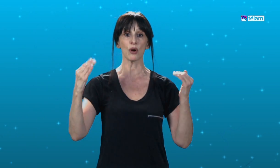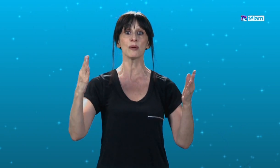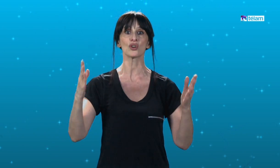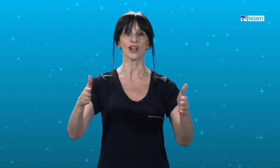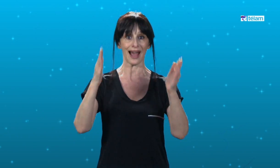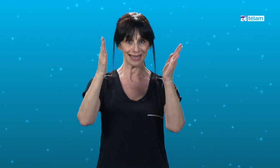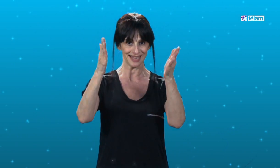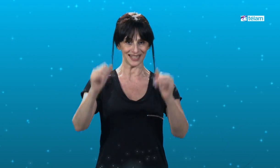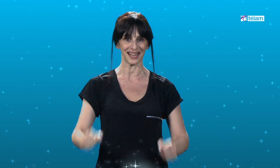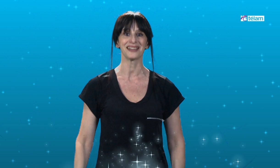vivos. Adelante.